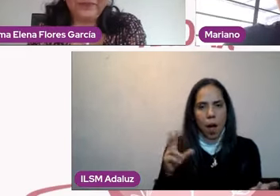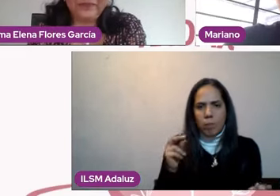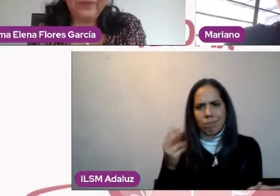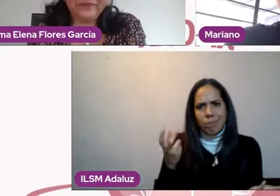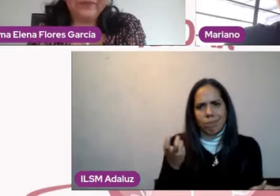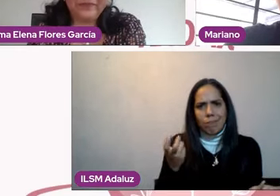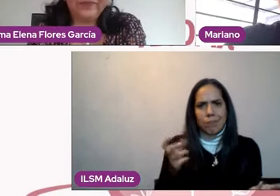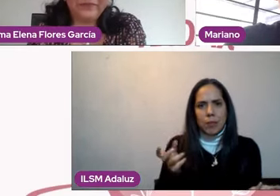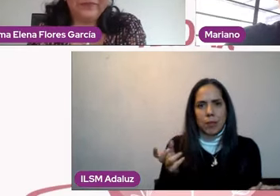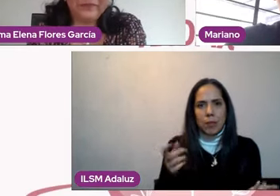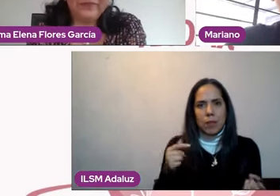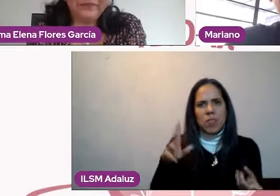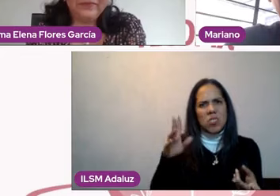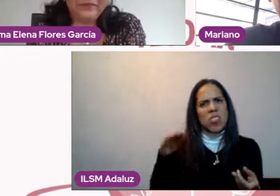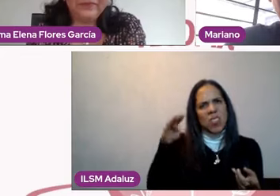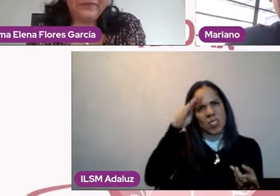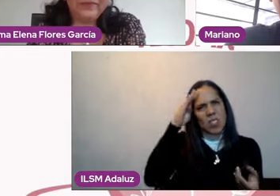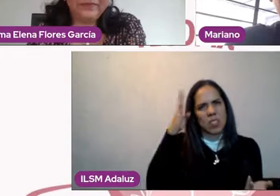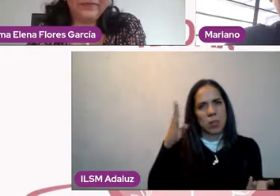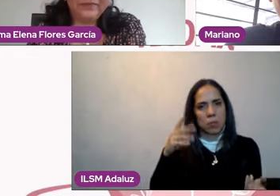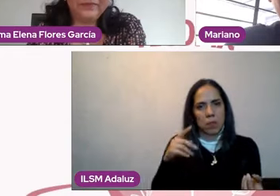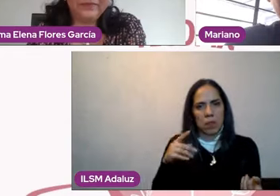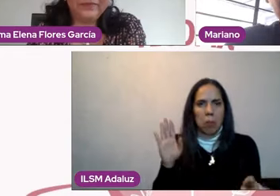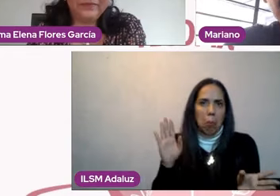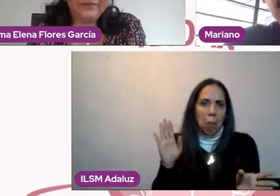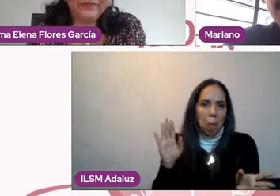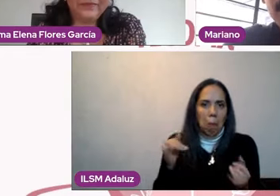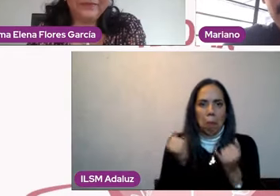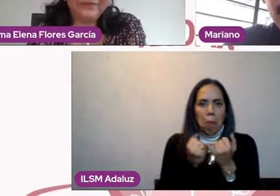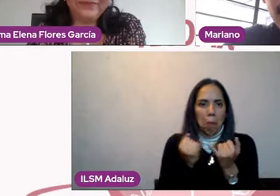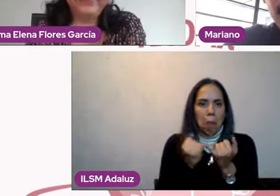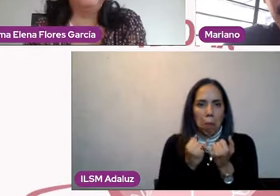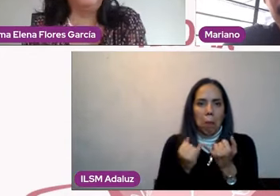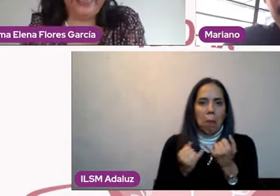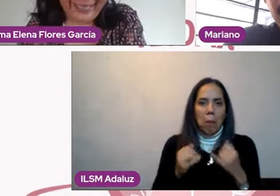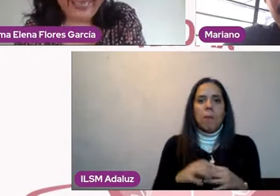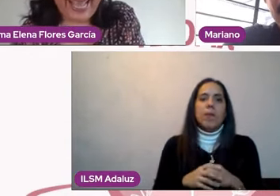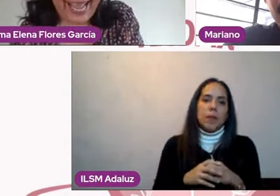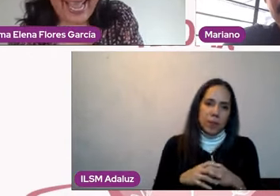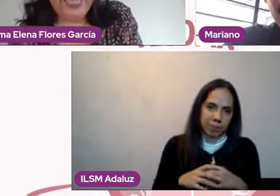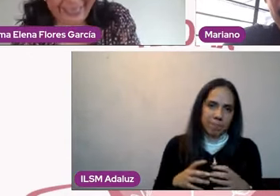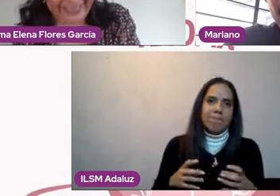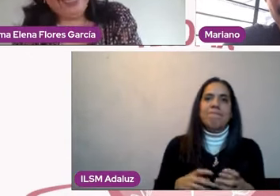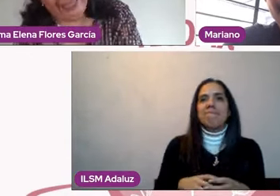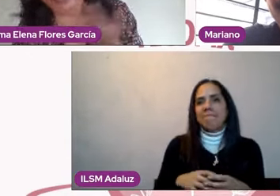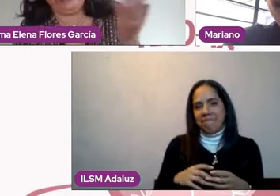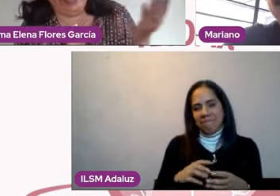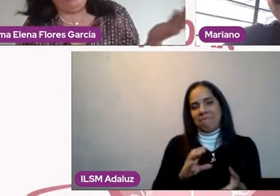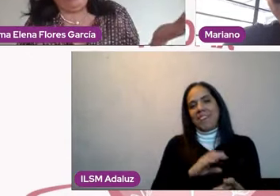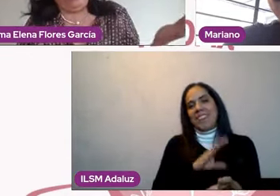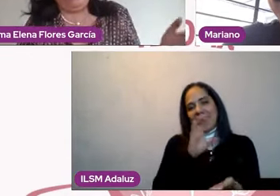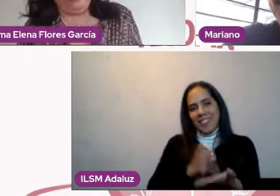bueno, es que lo de menos es hacer escuela para padres, el problema es encontrar a los maestros, ¿no?